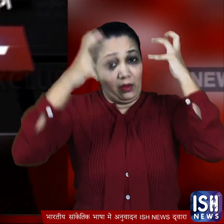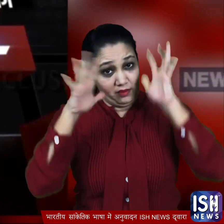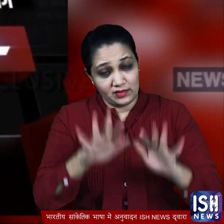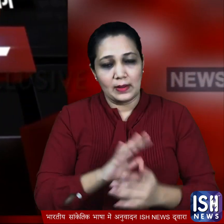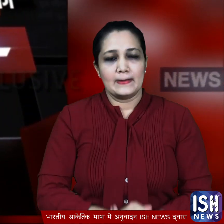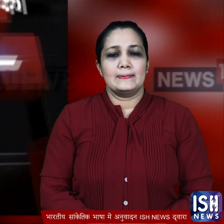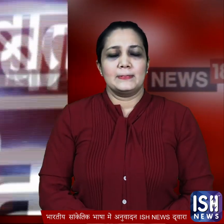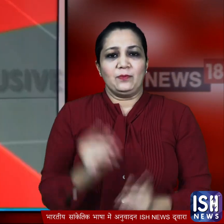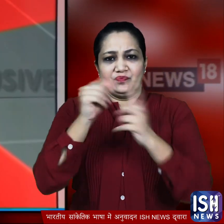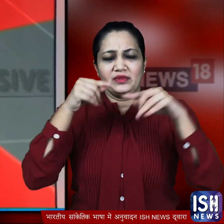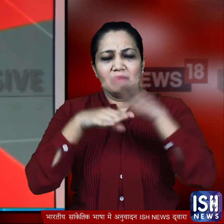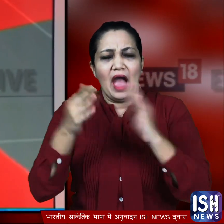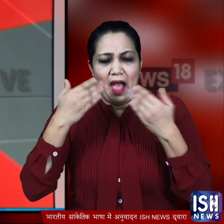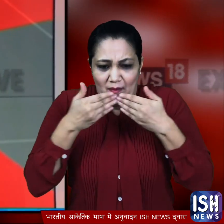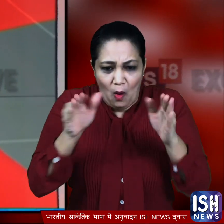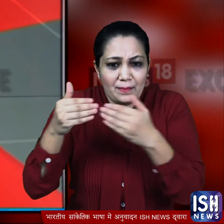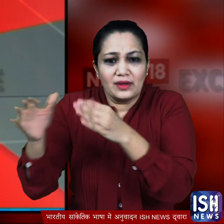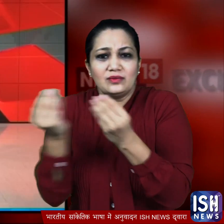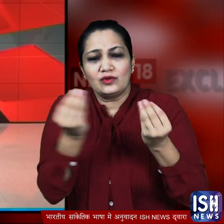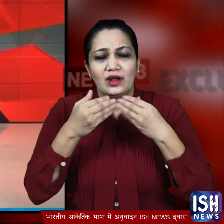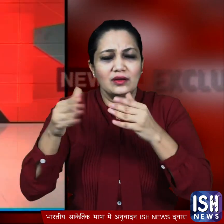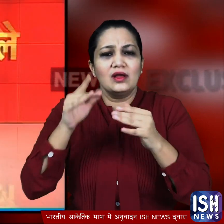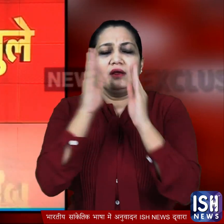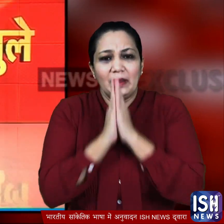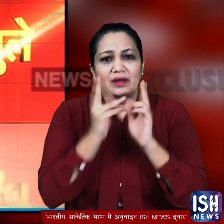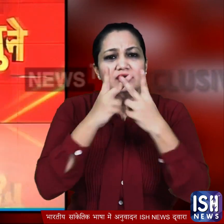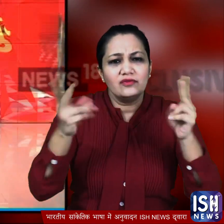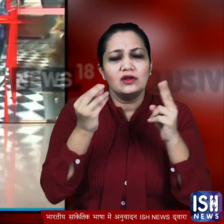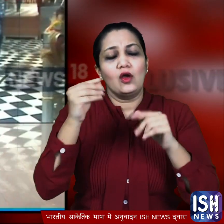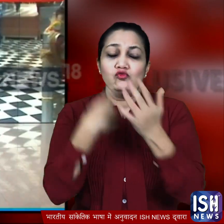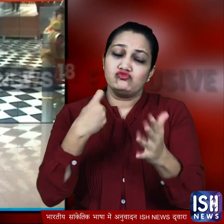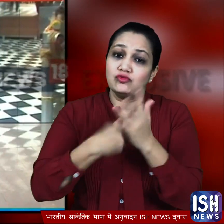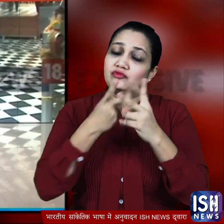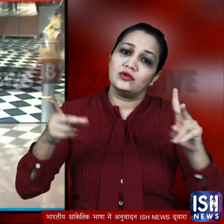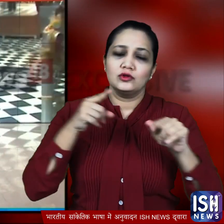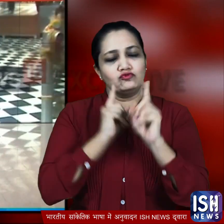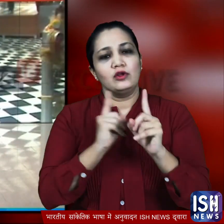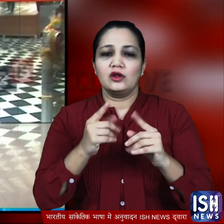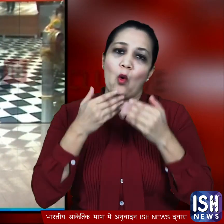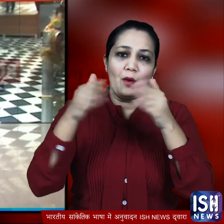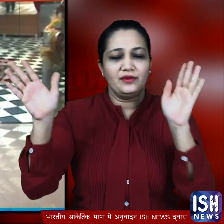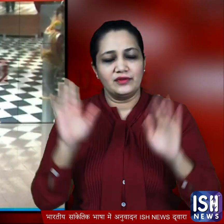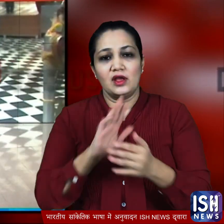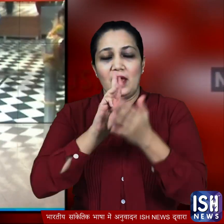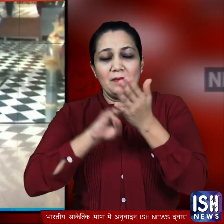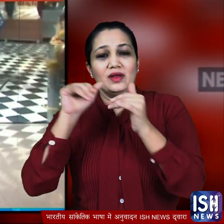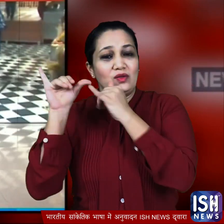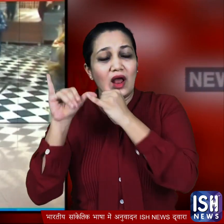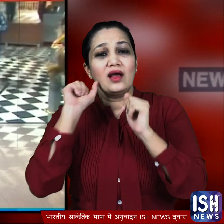उत्तर प्रदेश में अनलॉक की प्रक्रिया शुरू होते ही धार्मिक स्थल कुछ शर्तों के साथ खुल गए जिसकी कुछ तस्वीरे मतुरा में मौझूद श्रीक्रिशन जन्रूमी